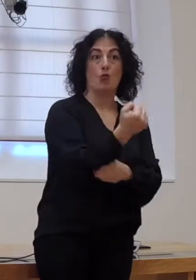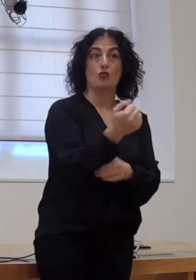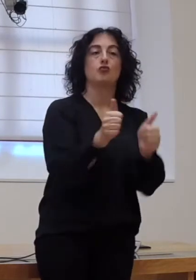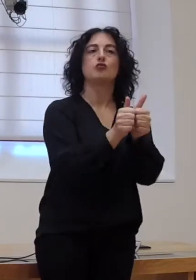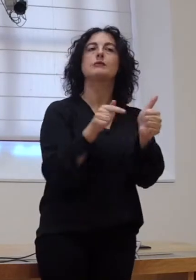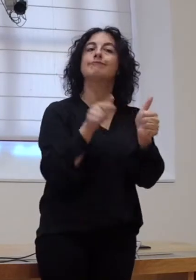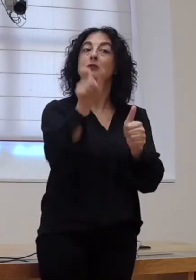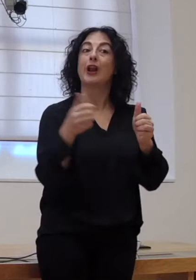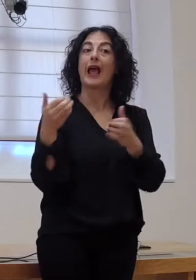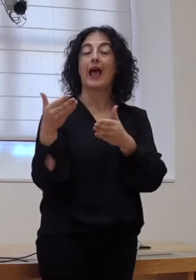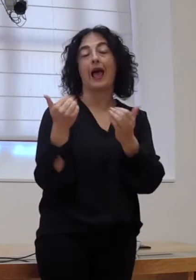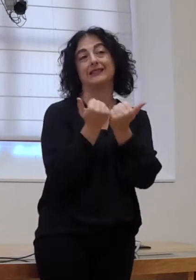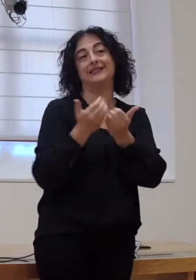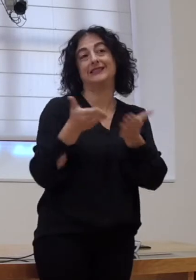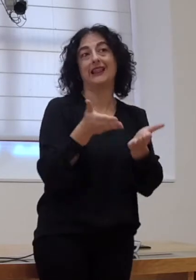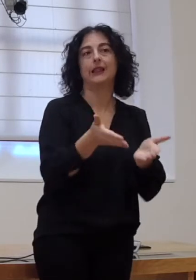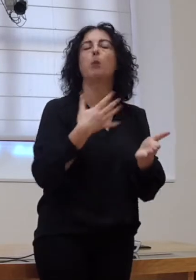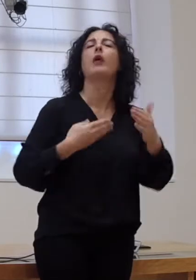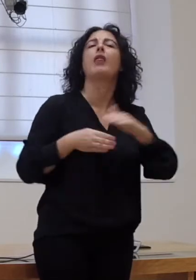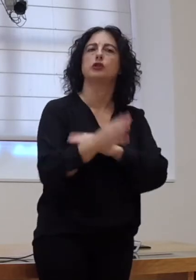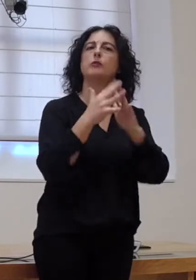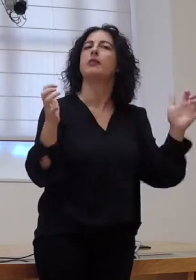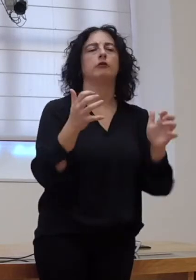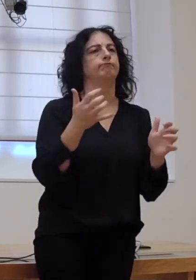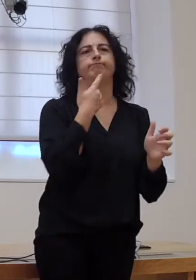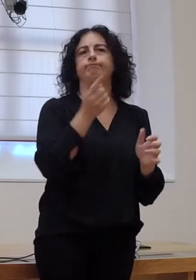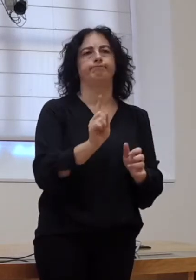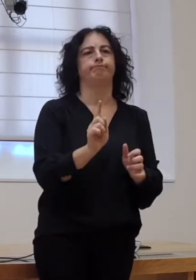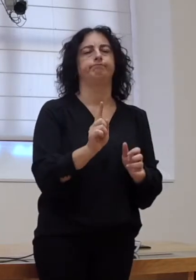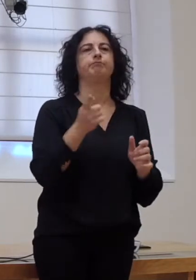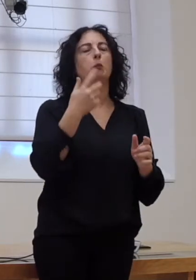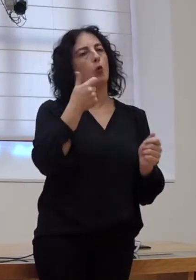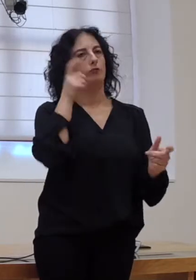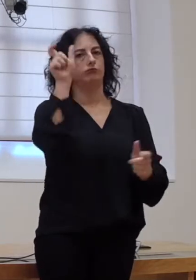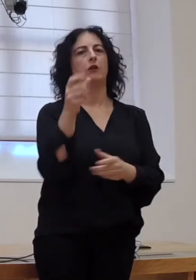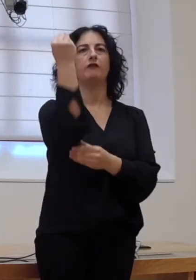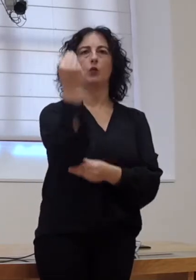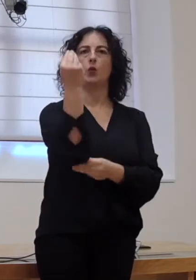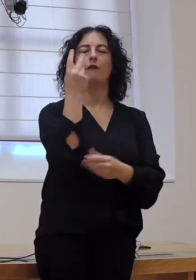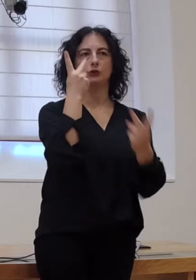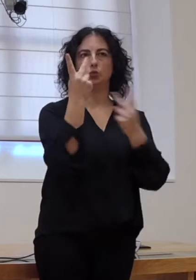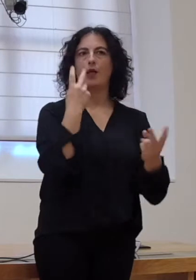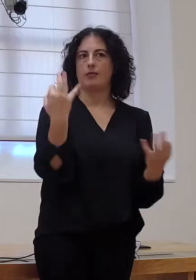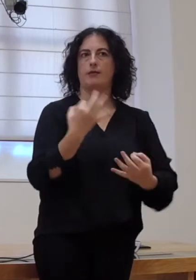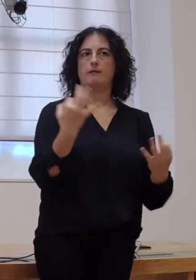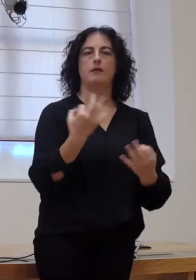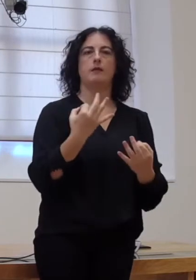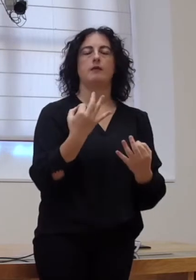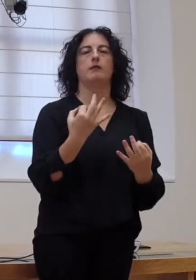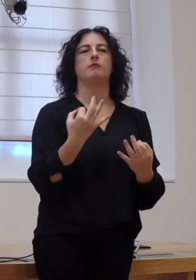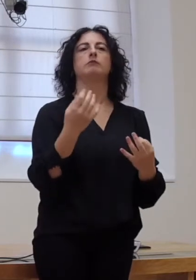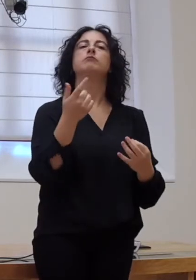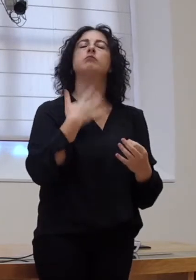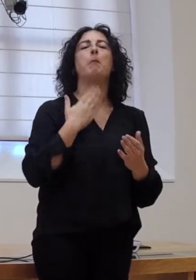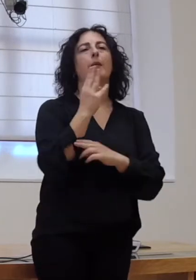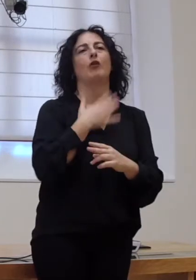que ese asistente persoal poida acceder ao hemiciclo. É un xeito de visualizar esta figura na que o Parlamento, pois, propuxo avanzar